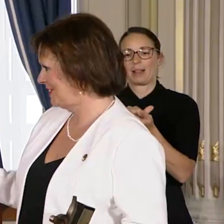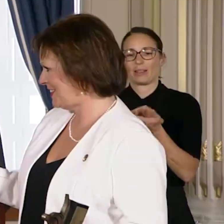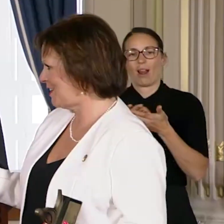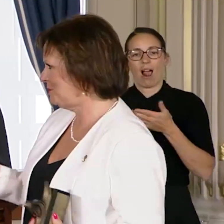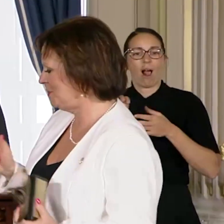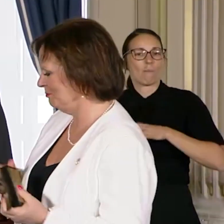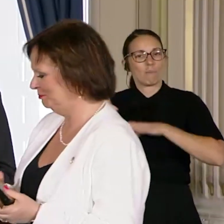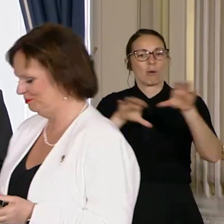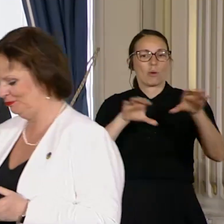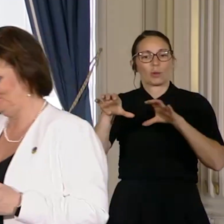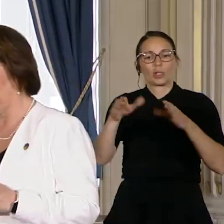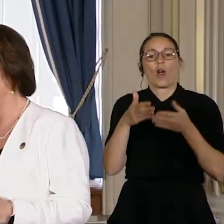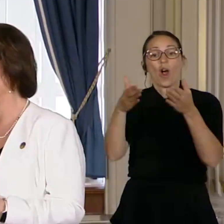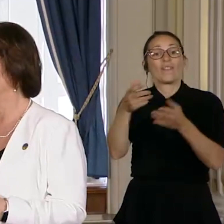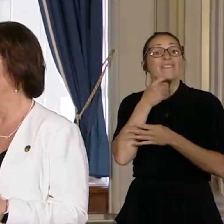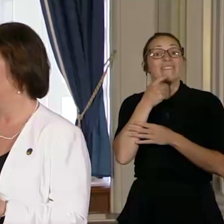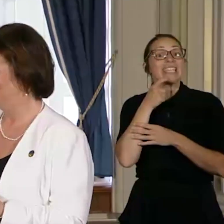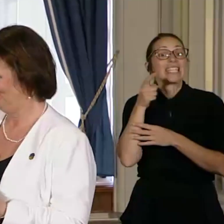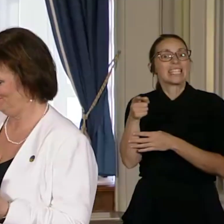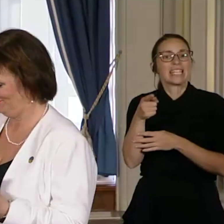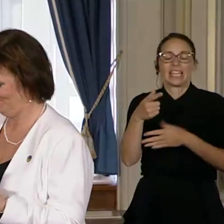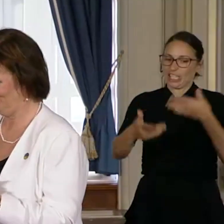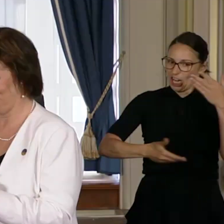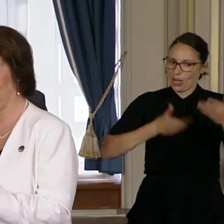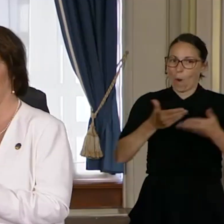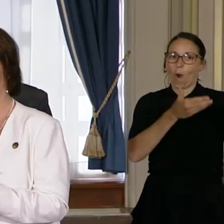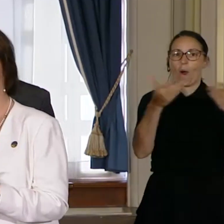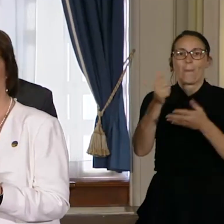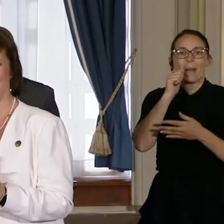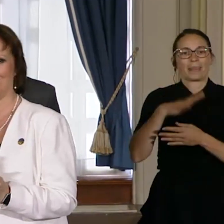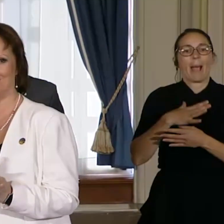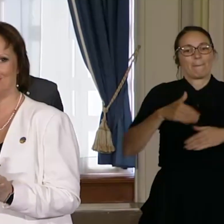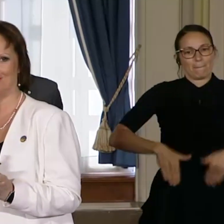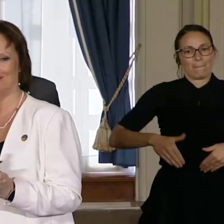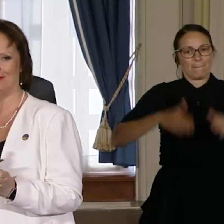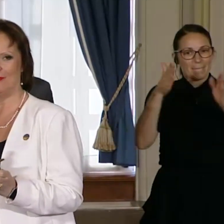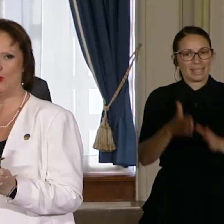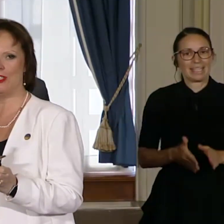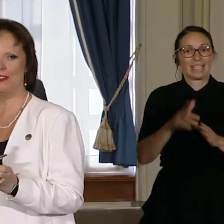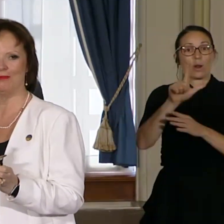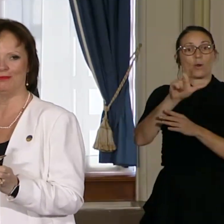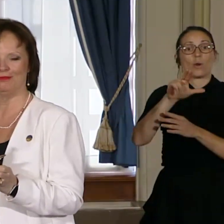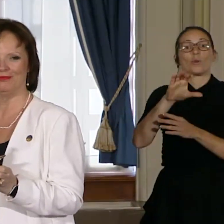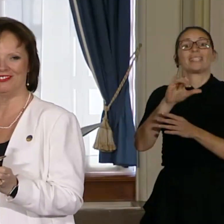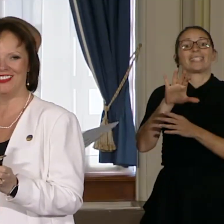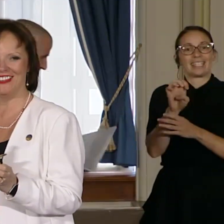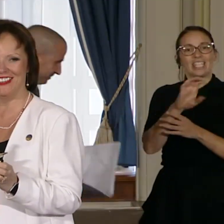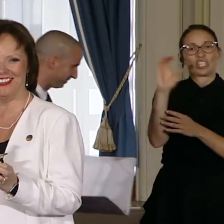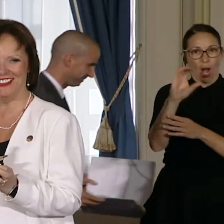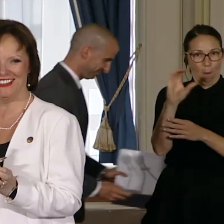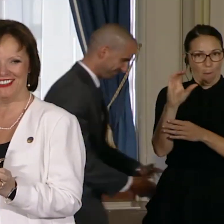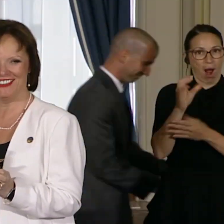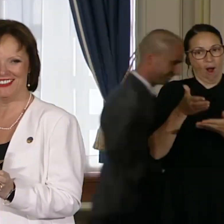offerte cette fois-ci généreusement par Mme la ministre Lucie Charlebois.